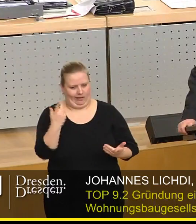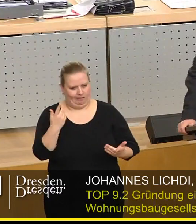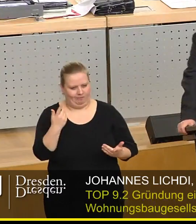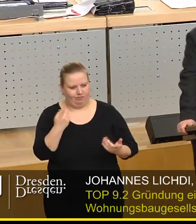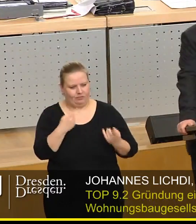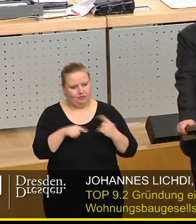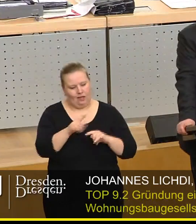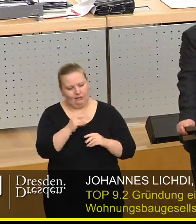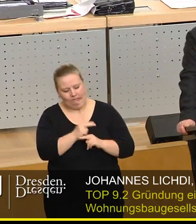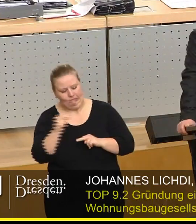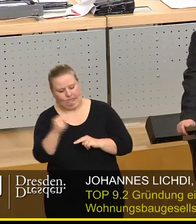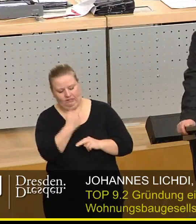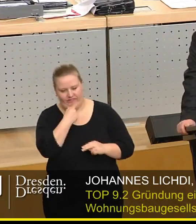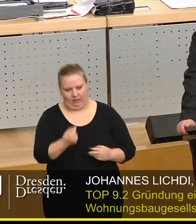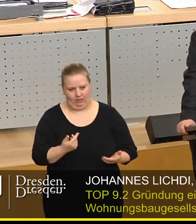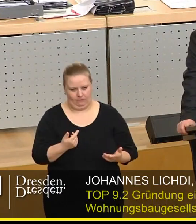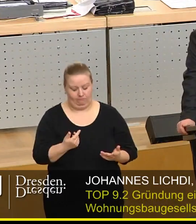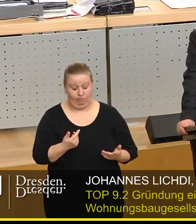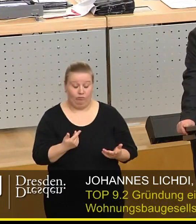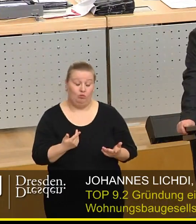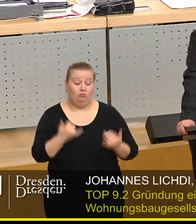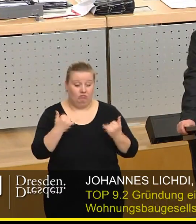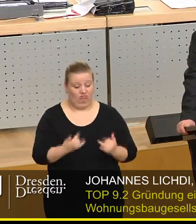da stehen andere Dinge dahinter. Jetzt